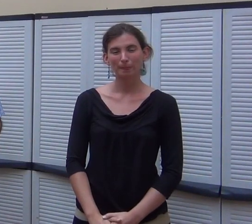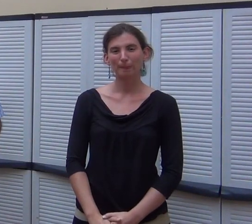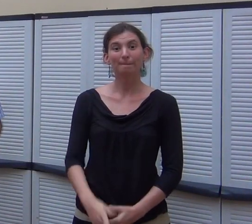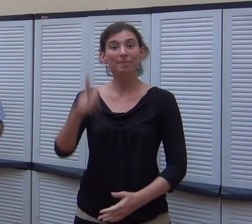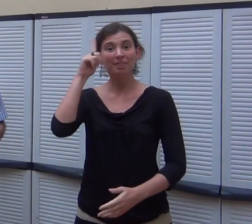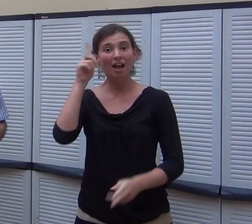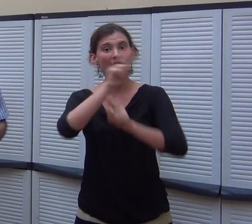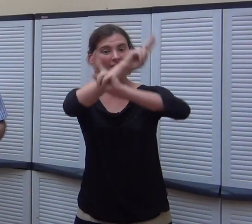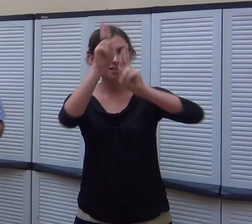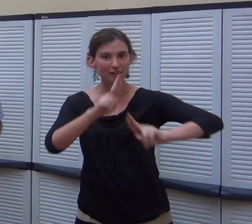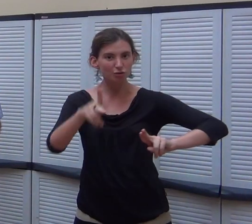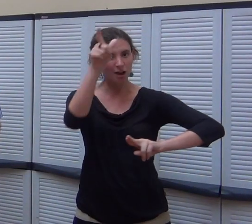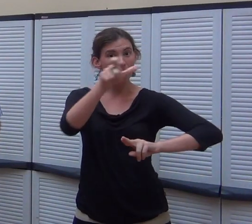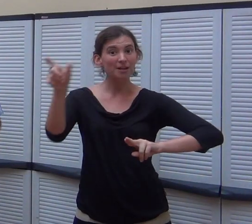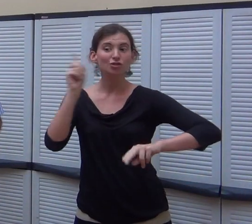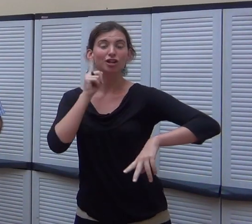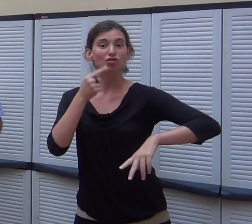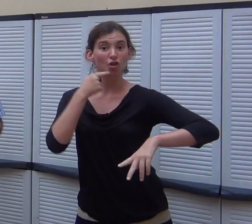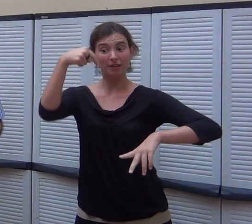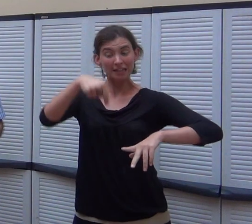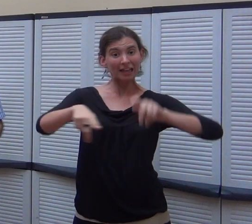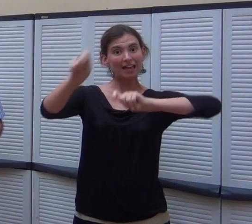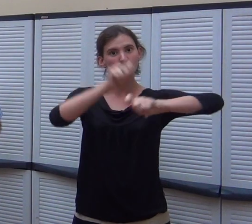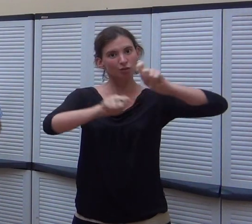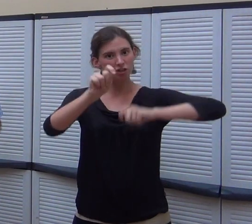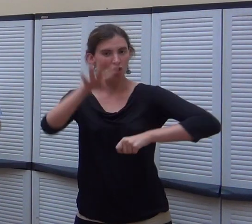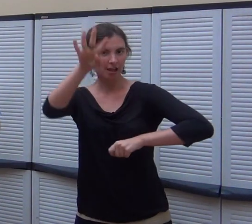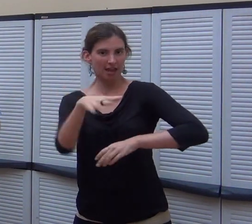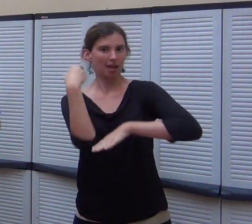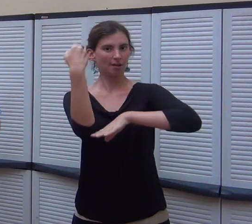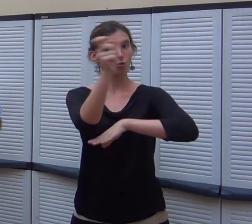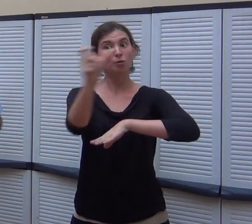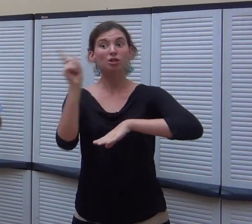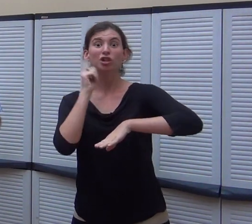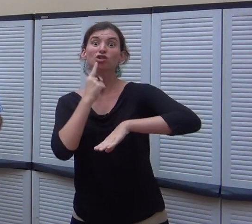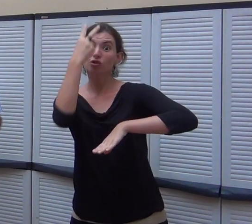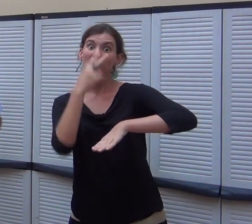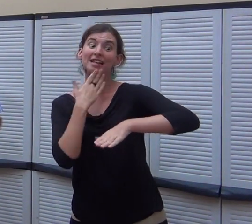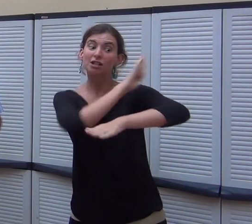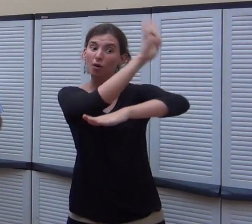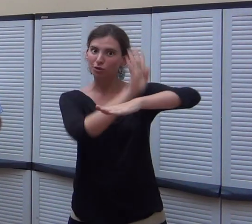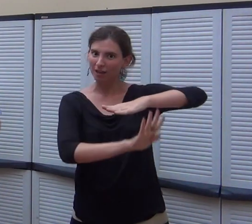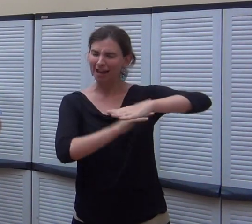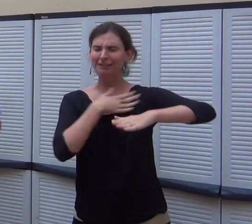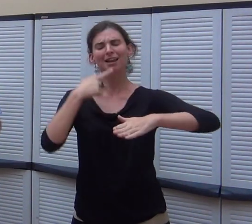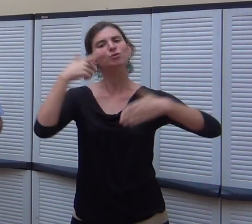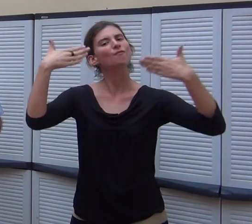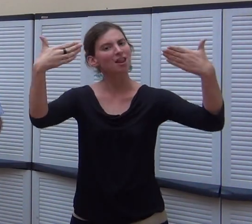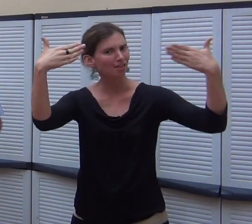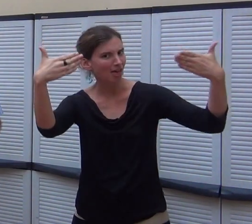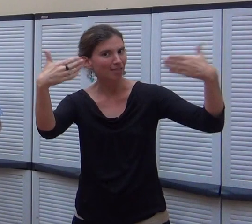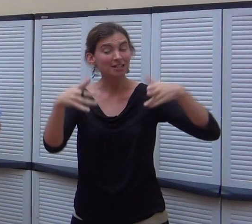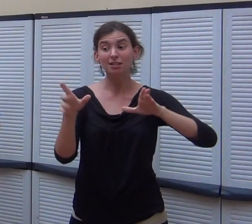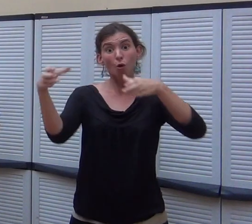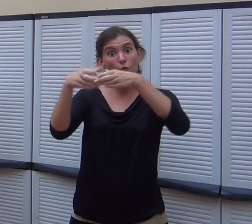En el dia internacional de les persones sordes, des de l'Associació Catalana per Persones amb Sordes, us volem felicitar. Les persones sordes